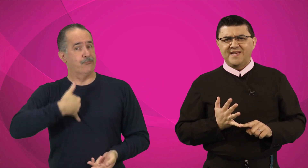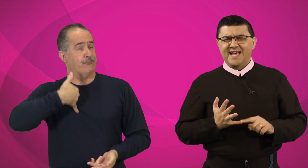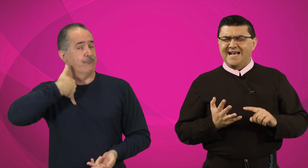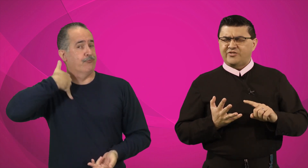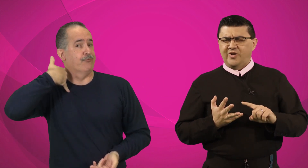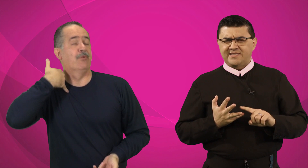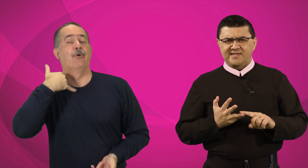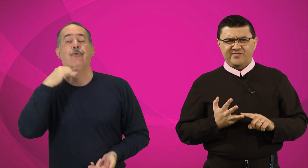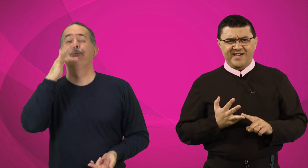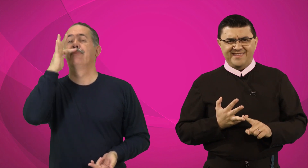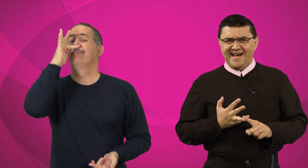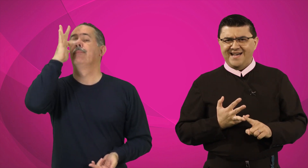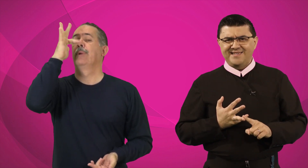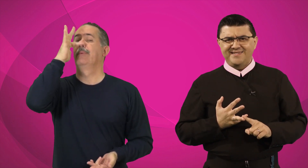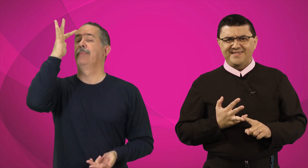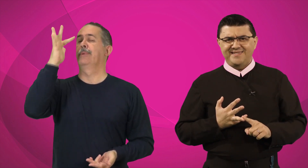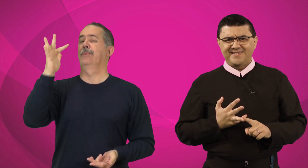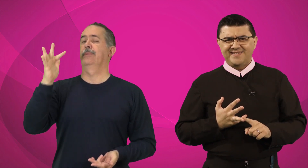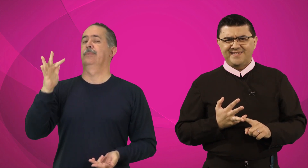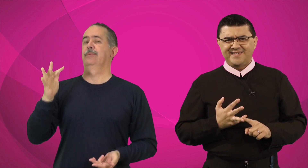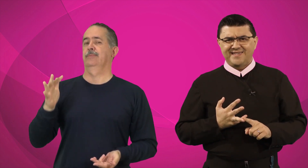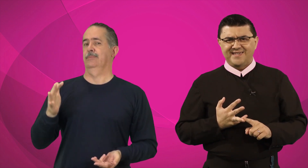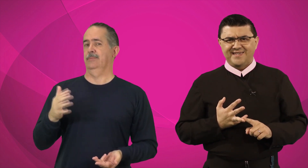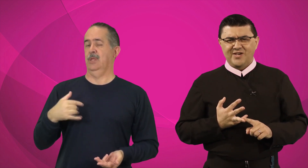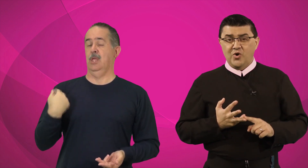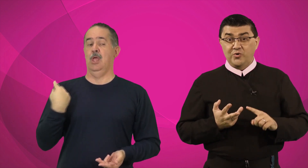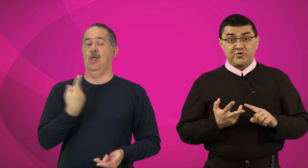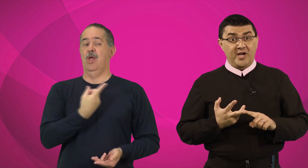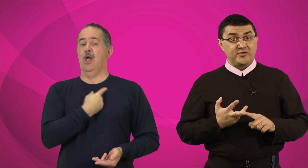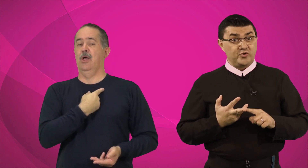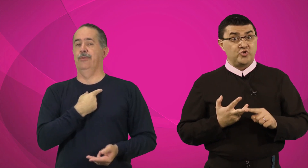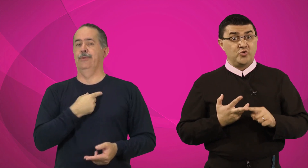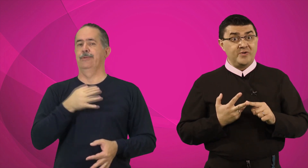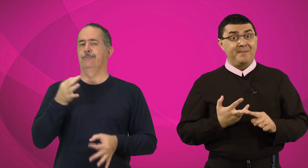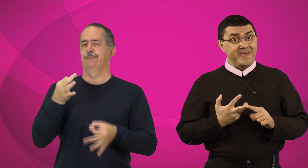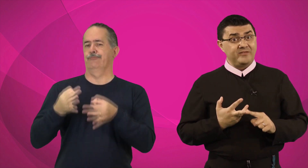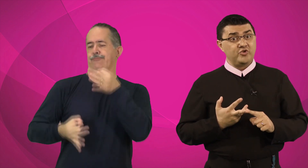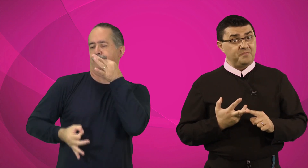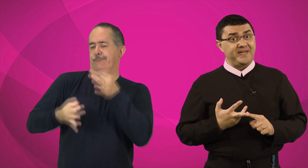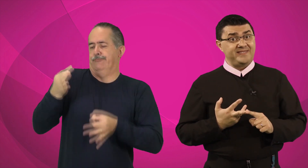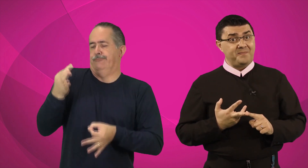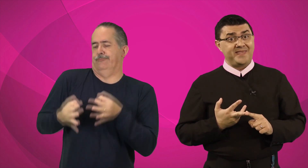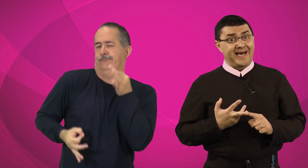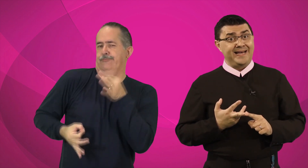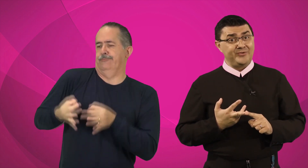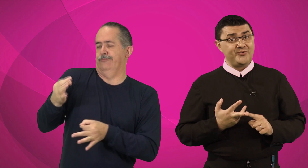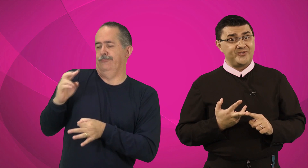as nossas vaidades, os nossos julgamentos precipitados.